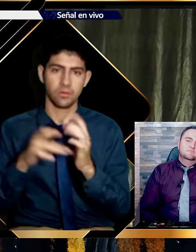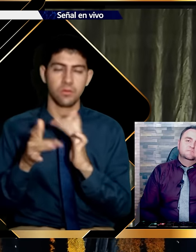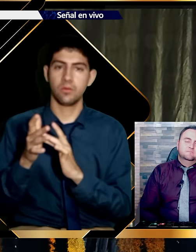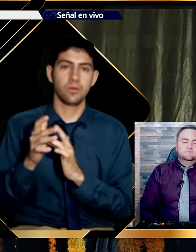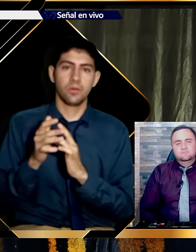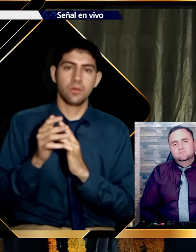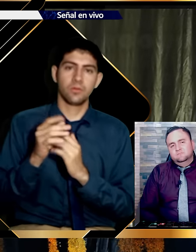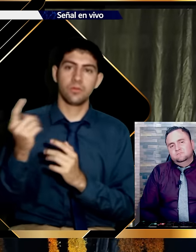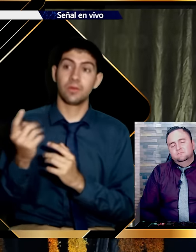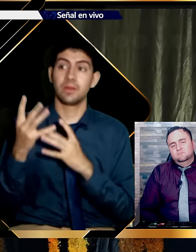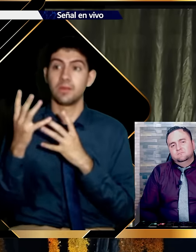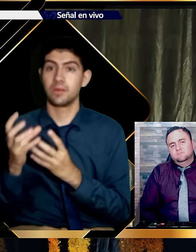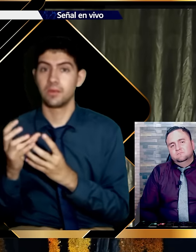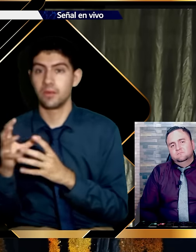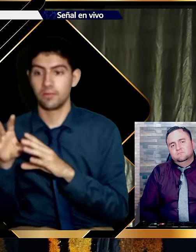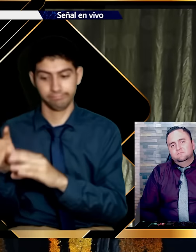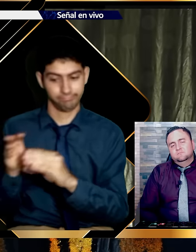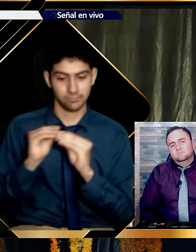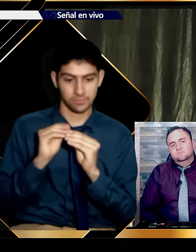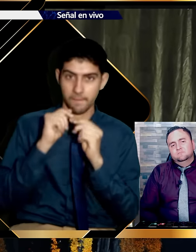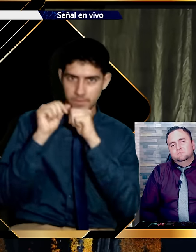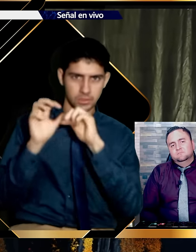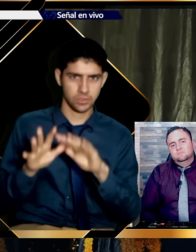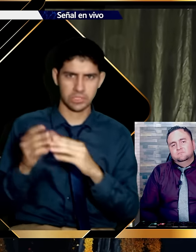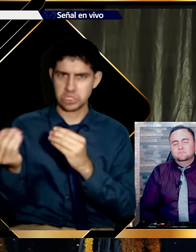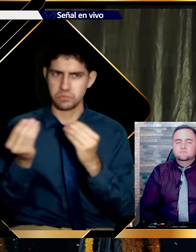quería sacar. De su plato. Una nueva bendición.